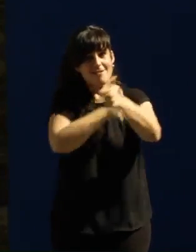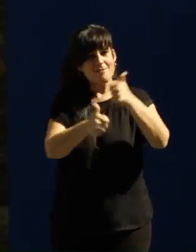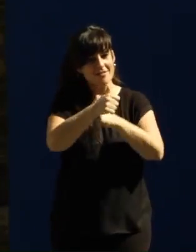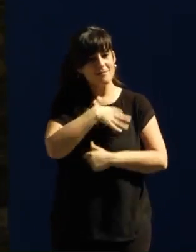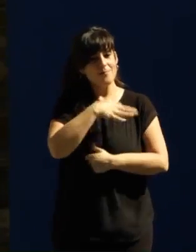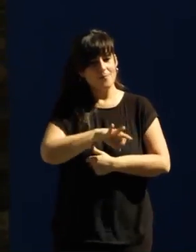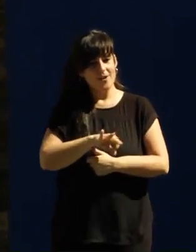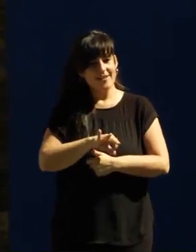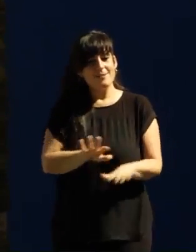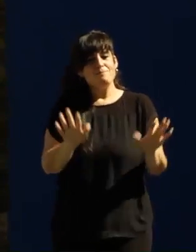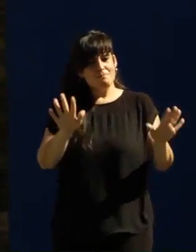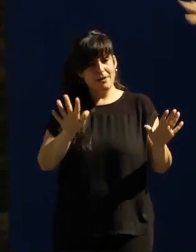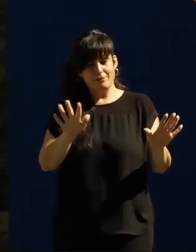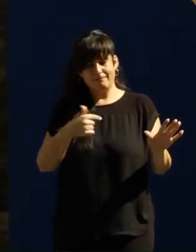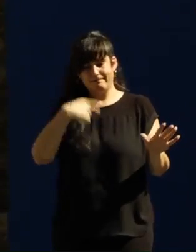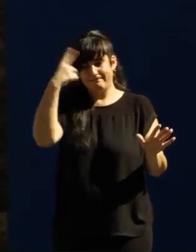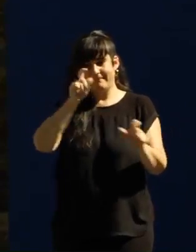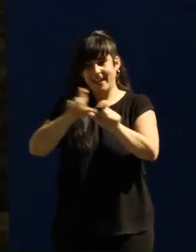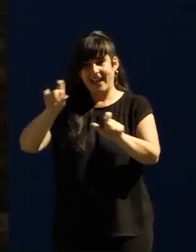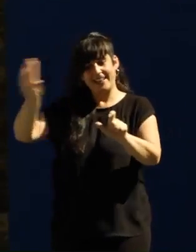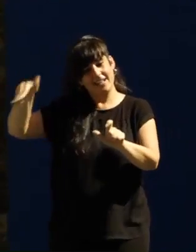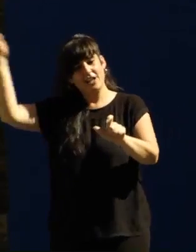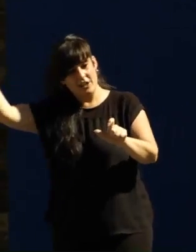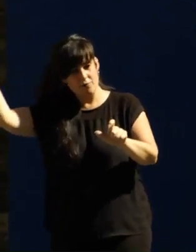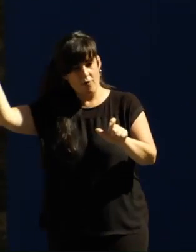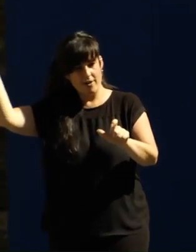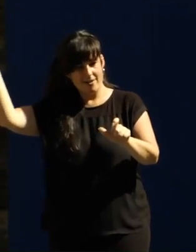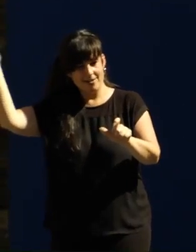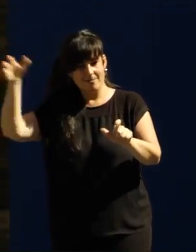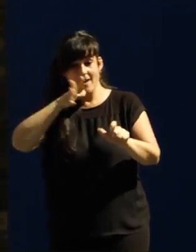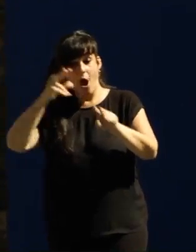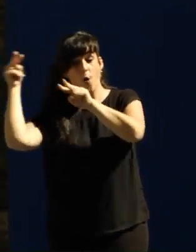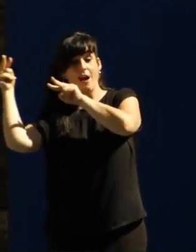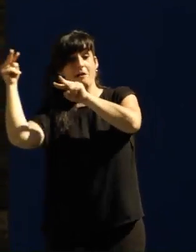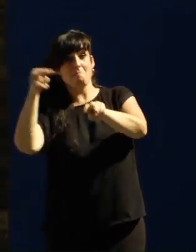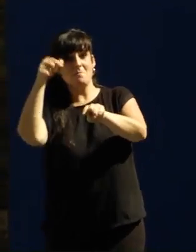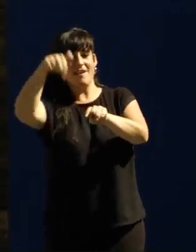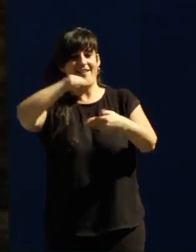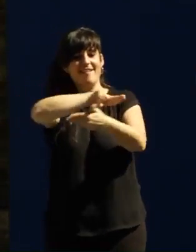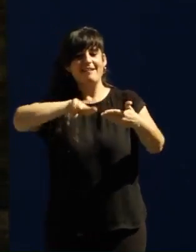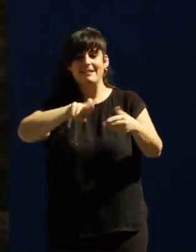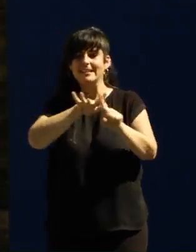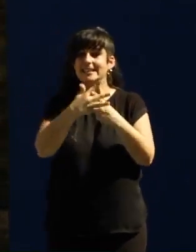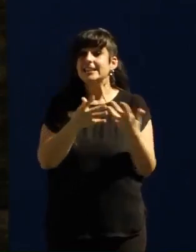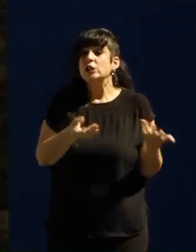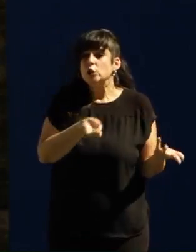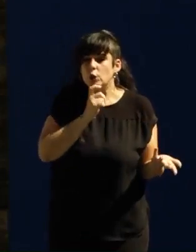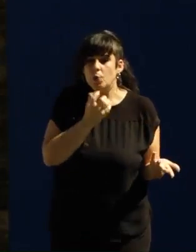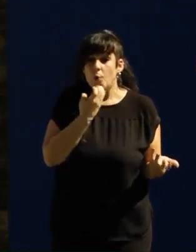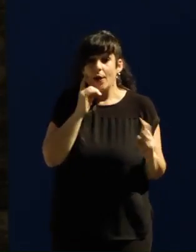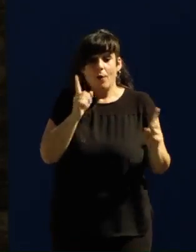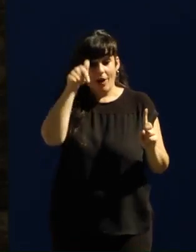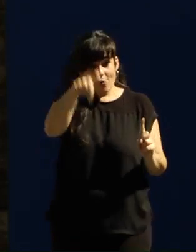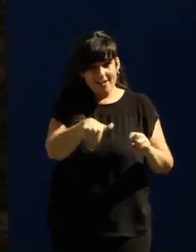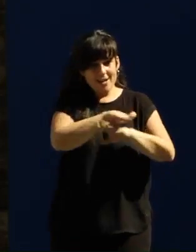pero también sabiendo que hay muchos de fuera de Galicia que tienen los ojos puestos en lo que pase aquí el próximo domingo. Si aquí hay un gobierno de